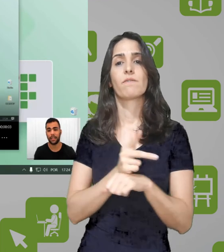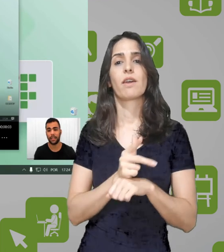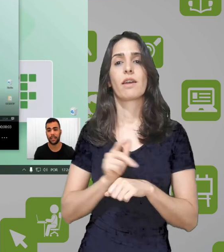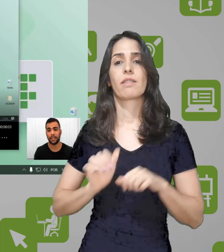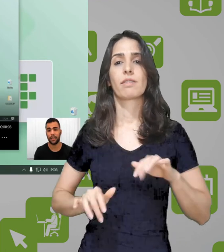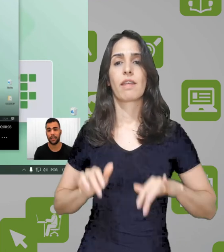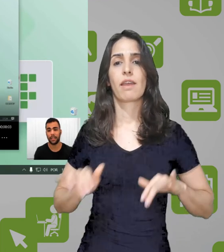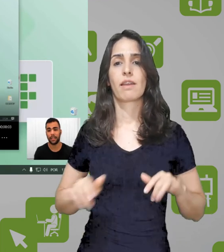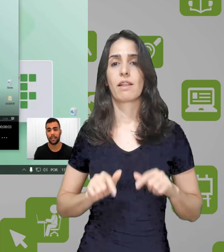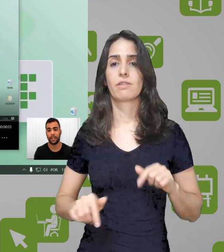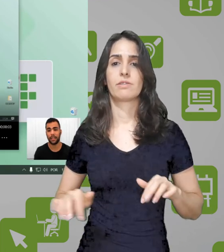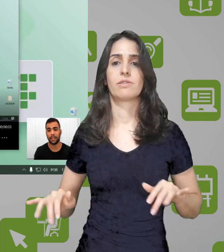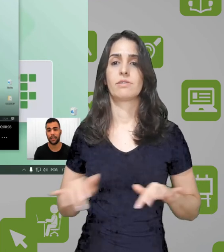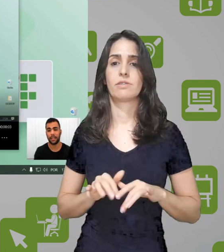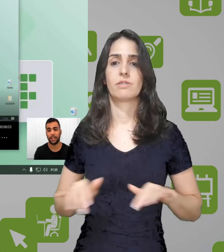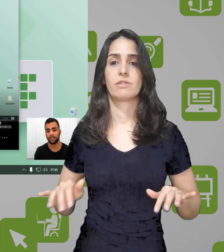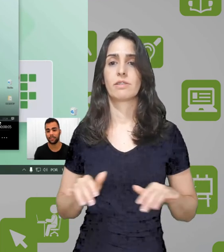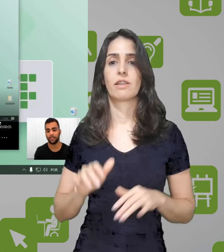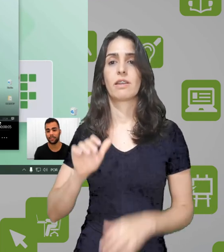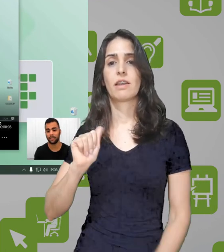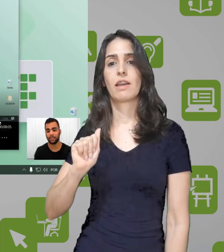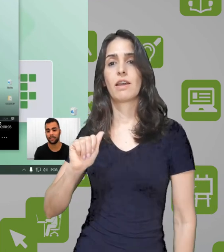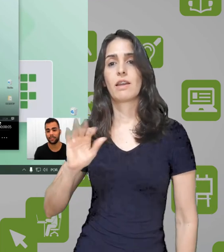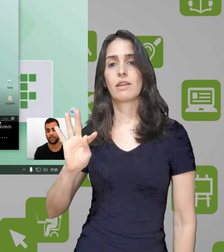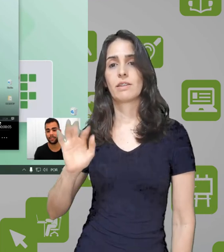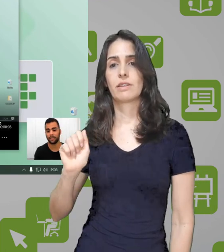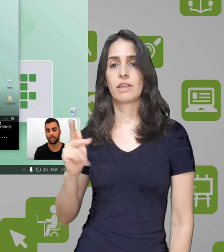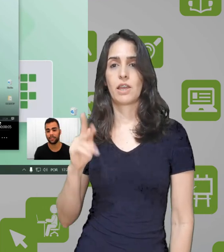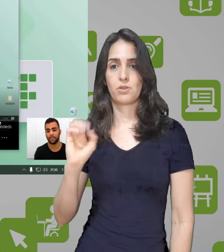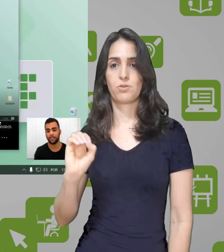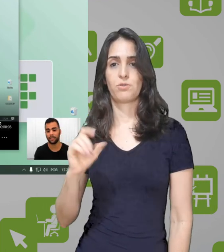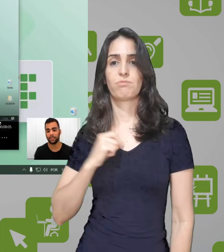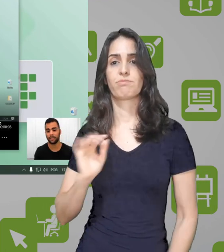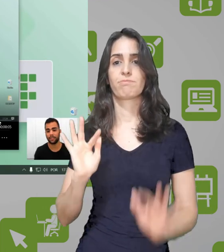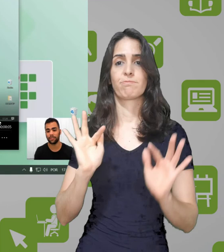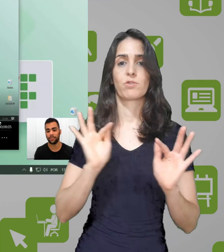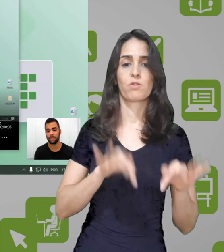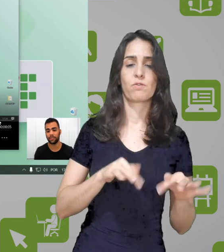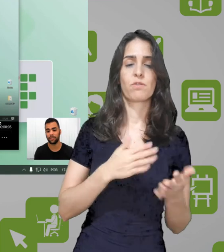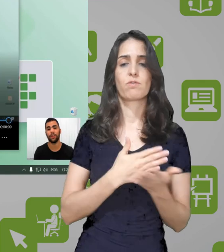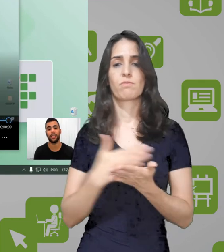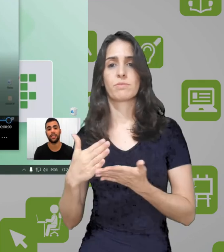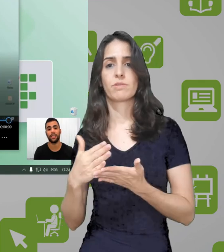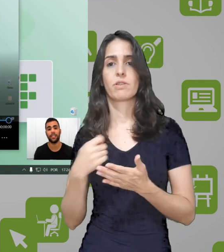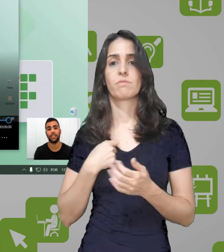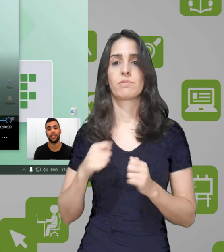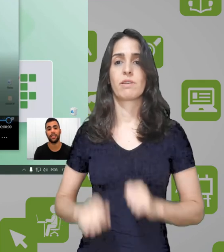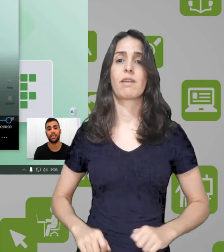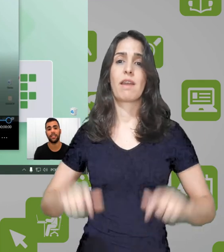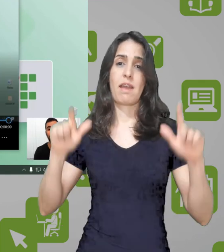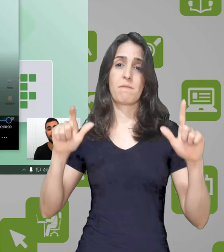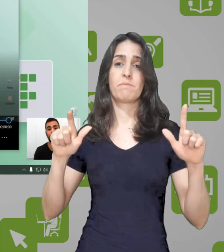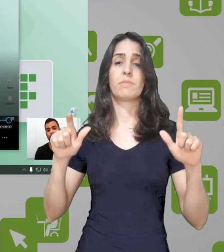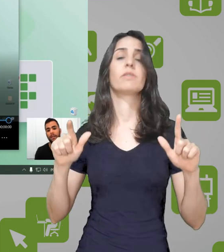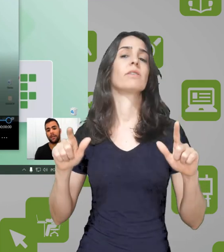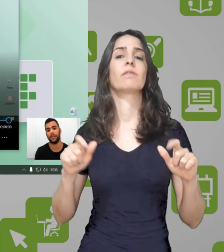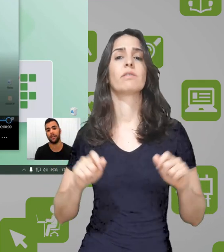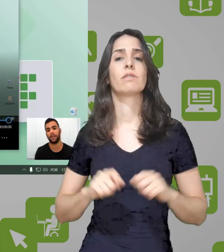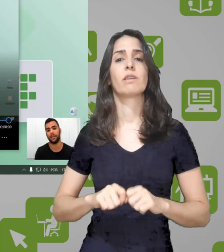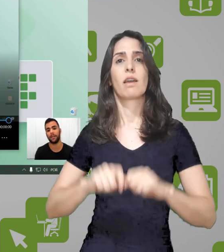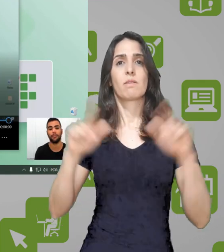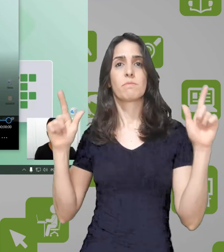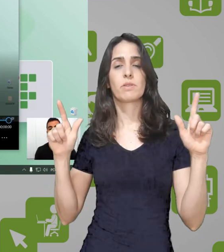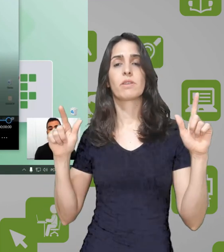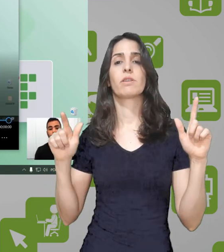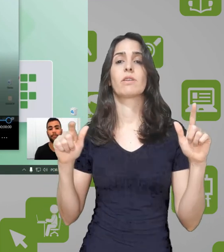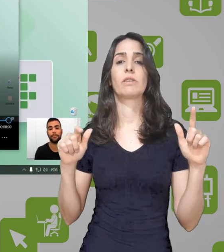extrema importância da gravação das teclas de atalho, que todas as vezes que eu for iniciar ou terminar uma gravação,